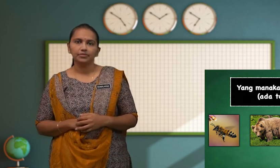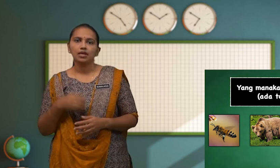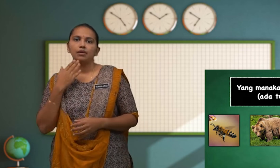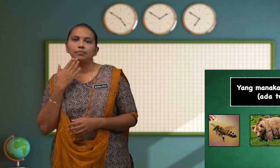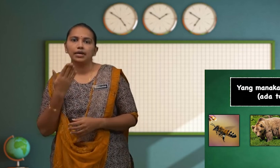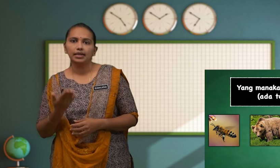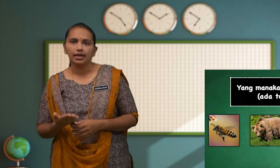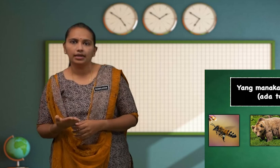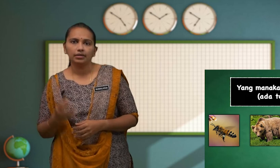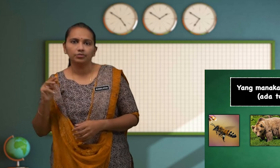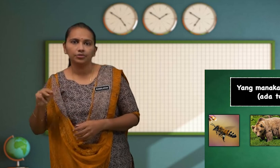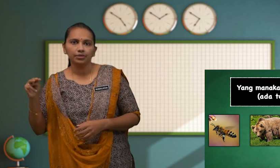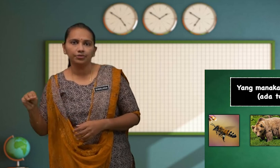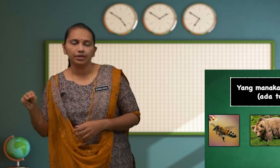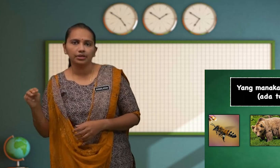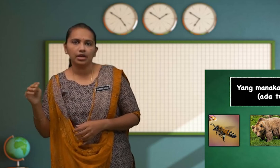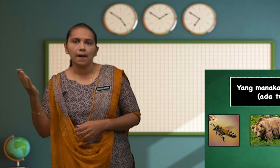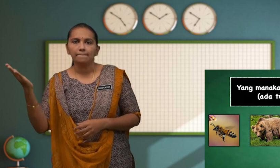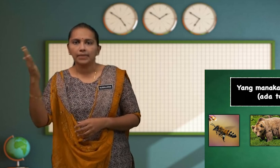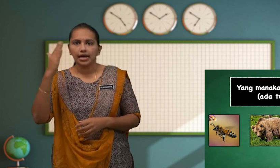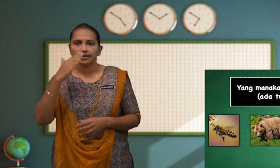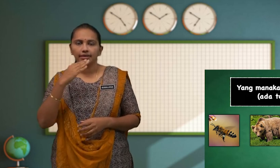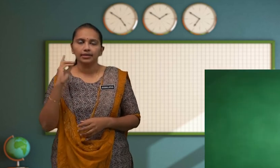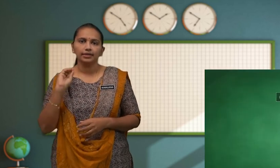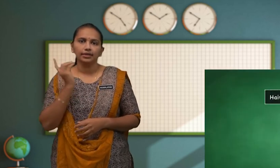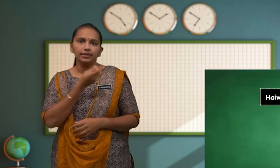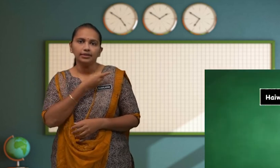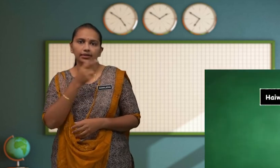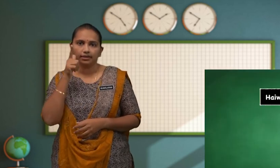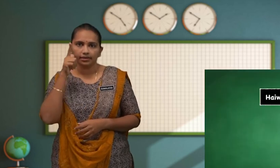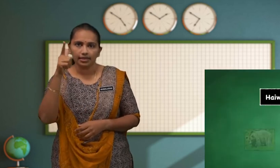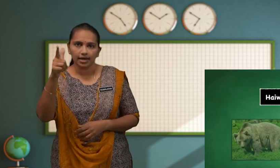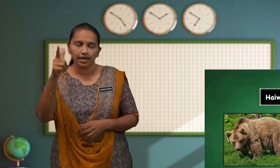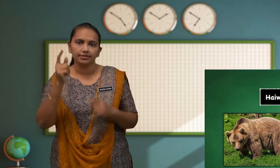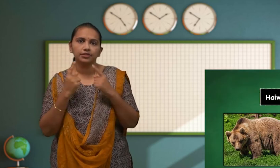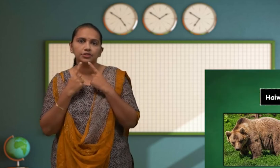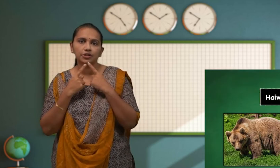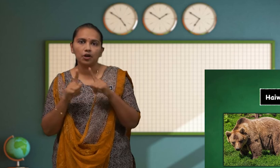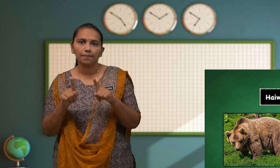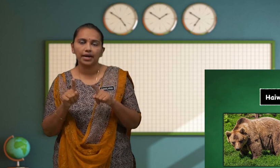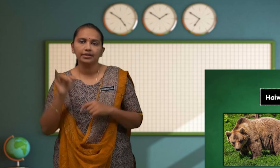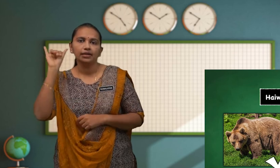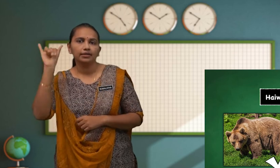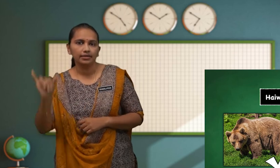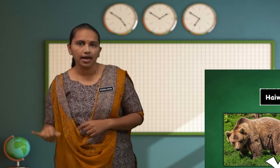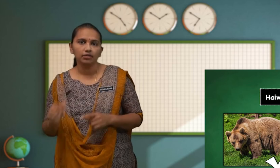Baiklah Murid-murid Mari Kita Lihat Jawapan Yang